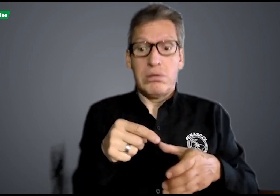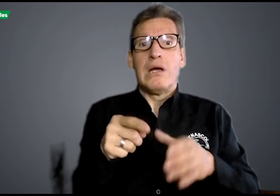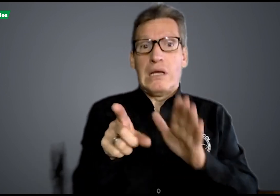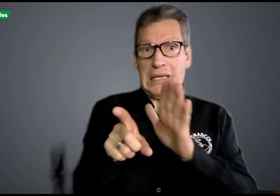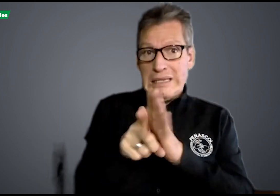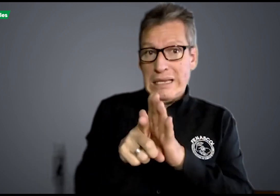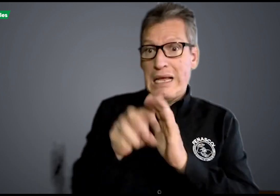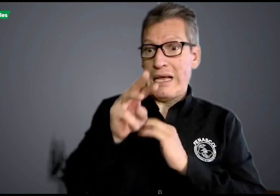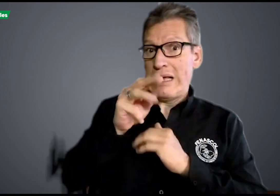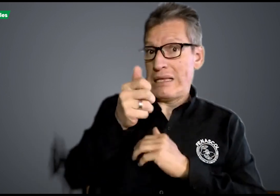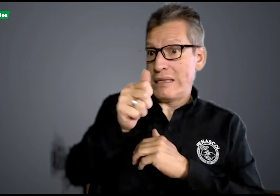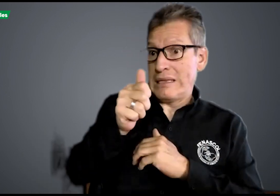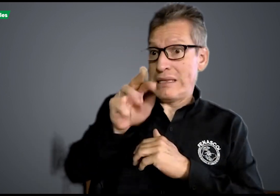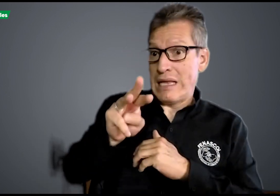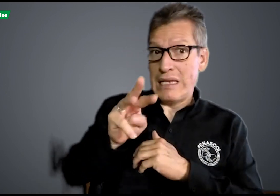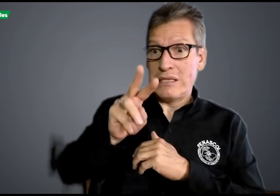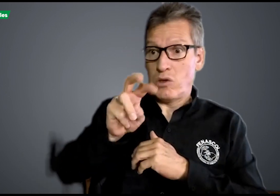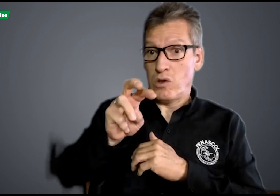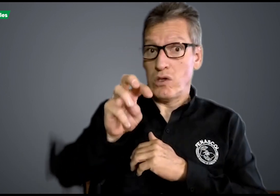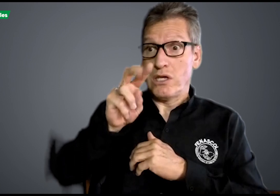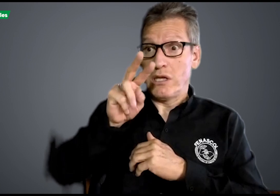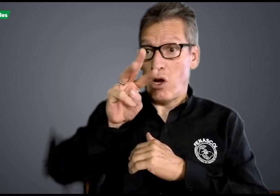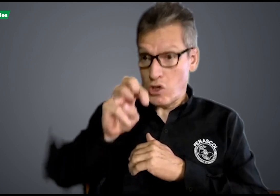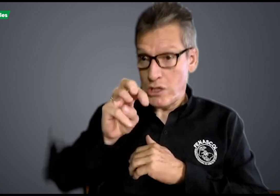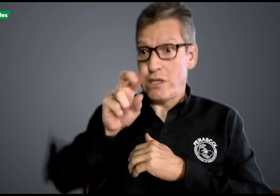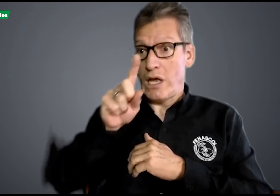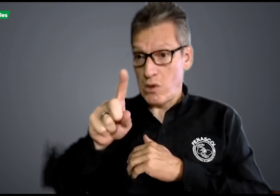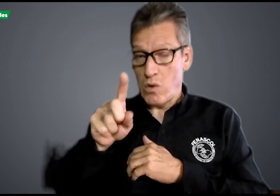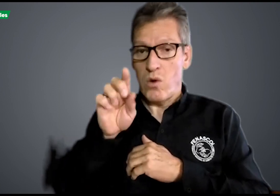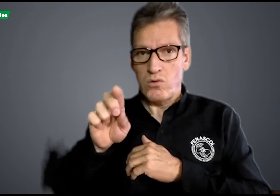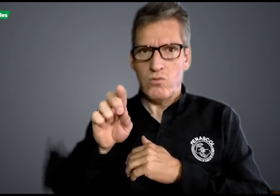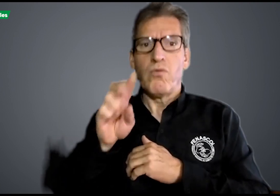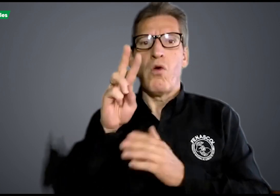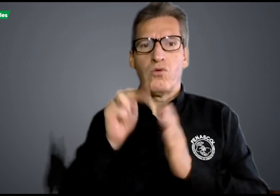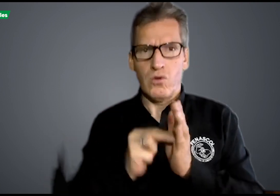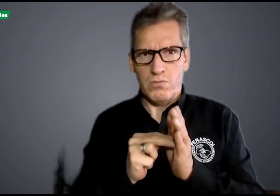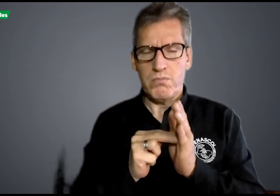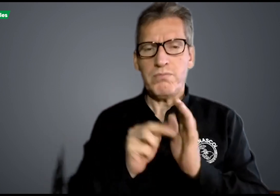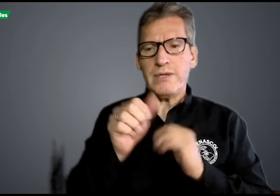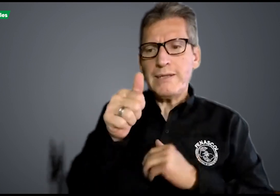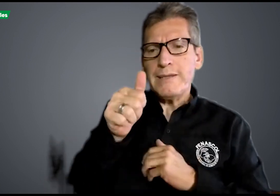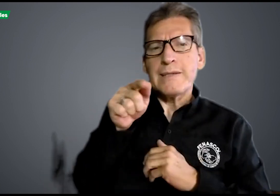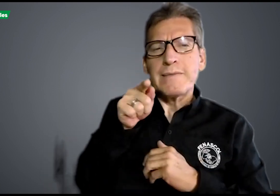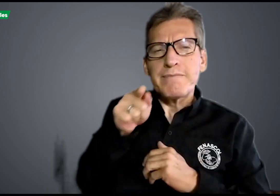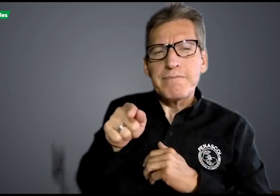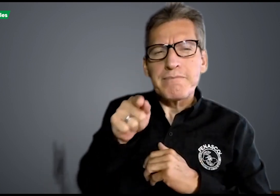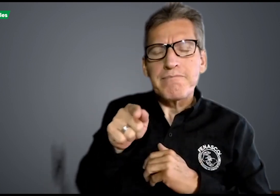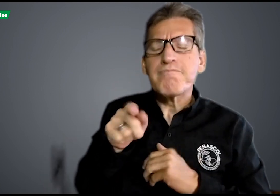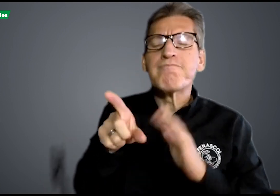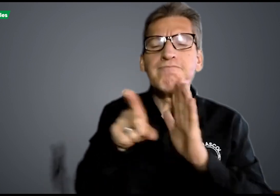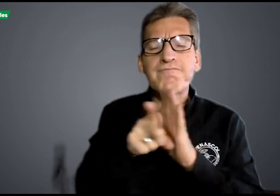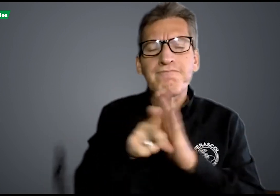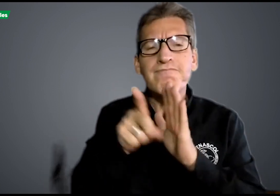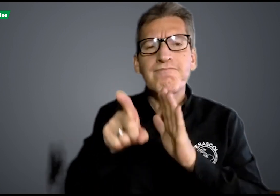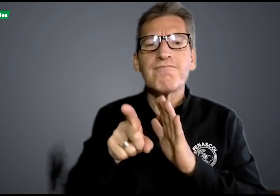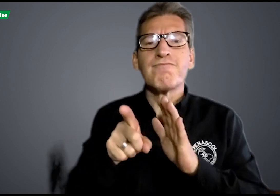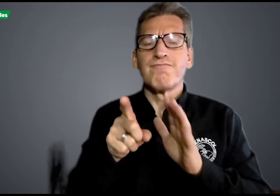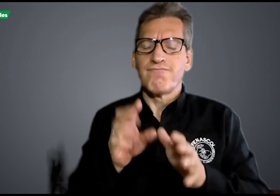grupos que la ley 1381 de 2010 nos dice.